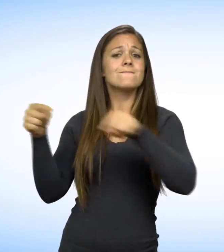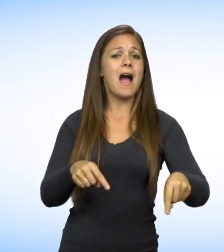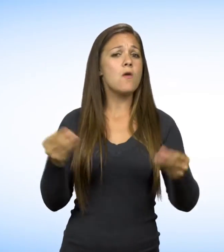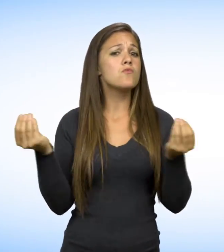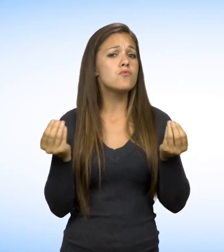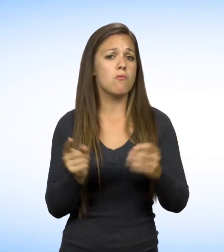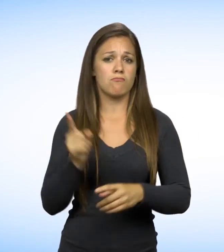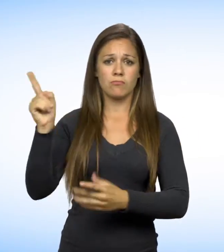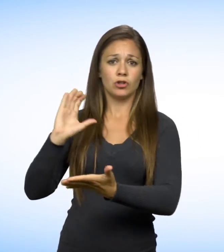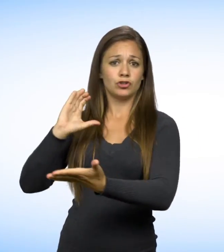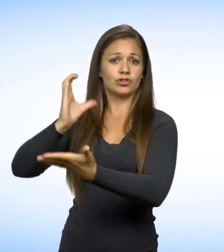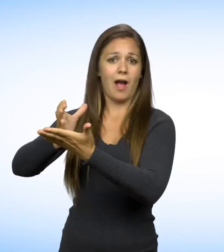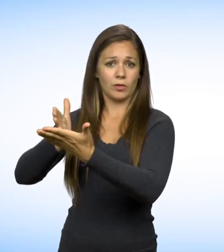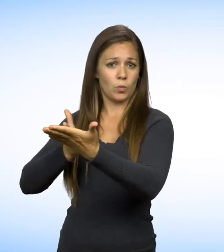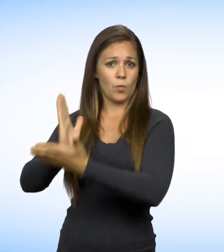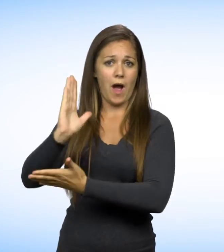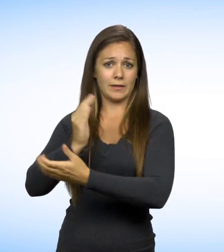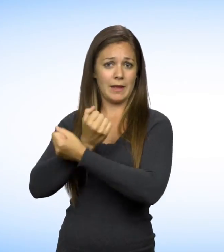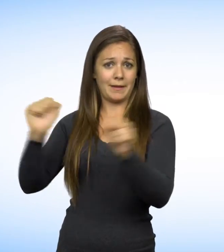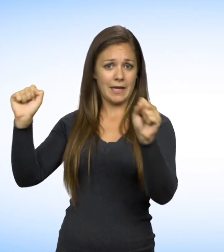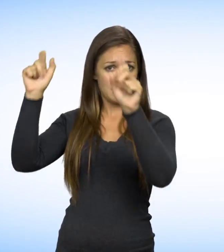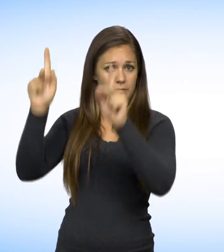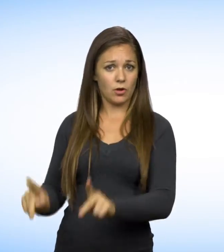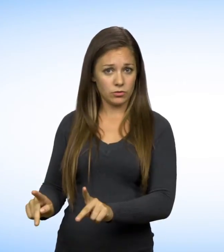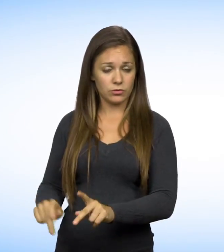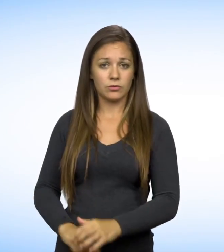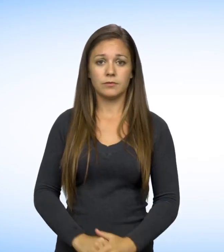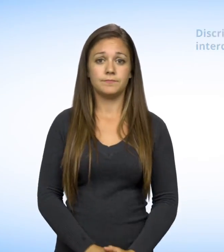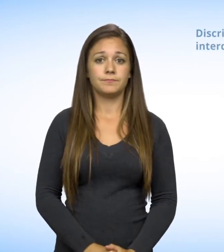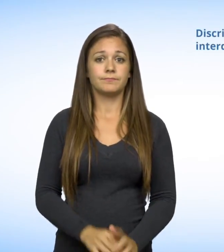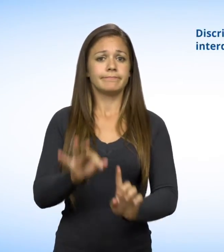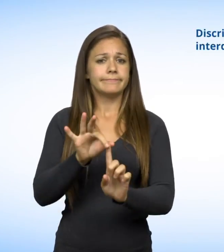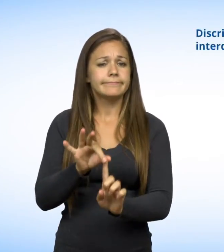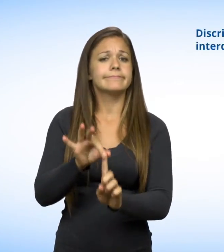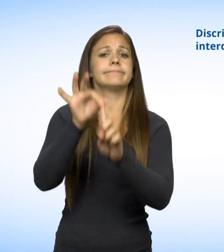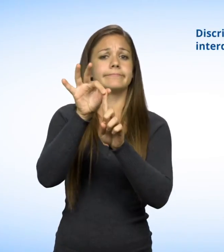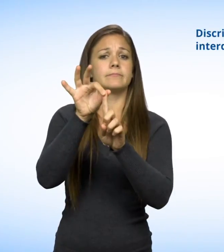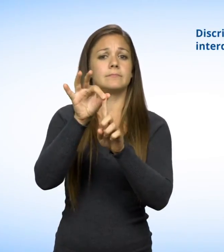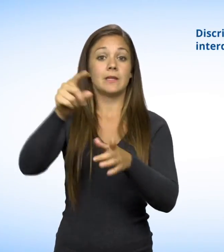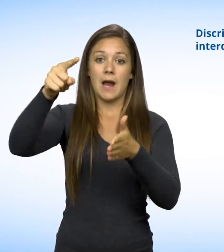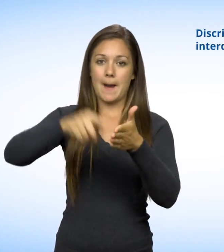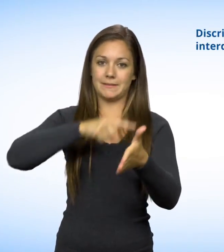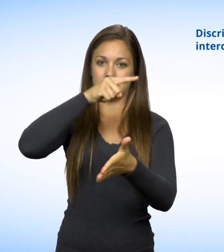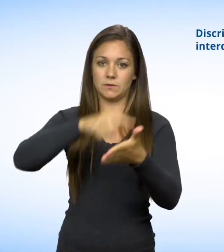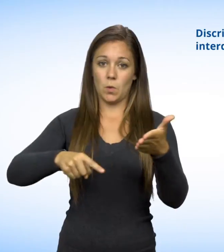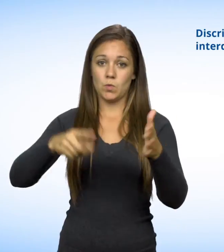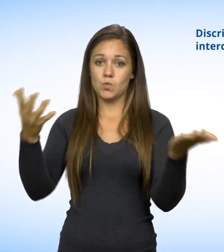Ce droit est garanti par la Charte des droits et libertés de la personne. Sauf exception, la